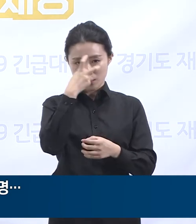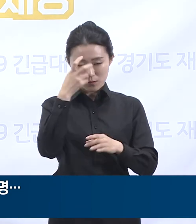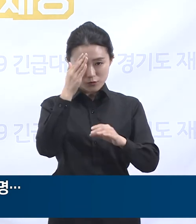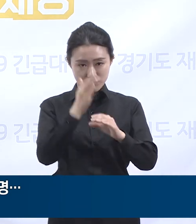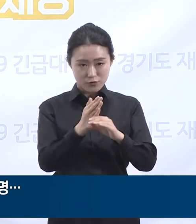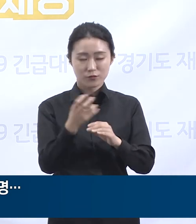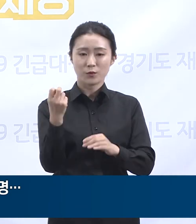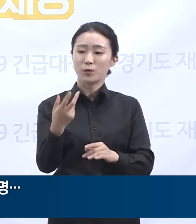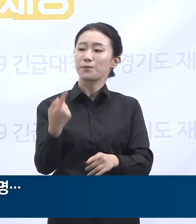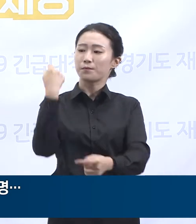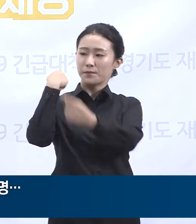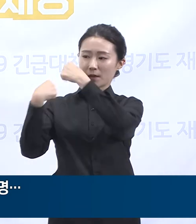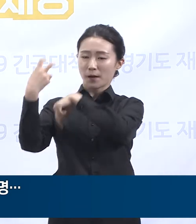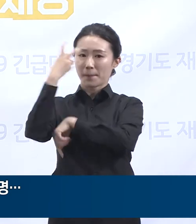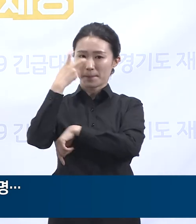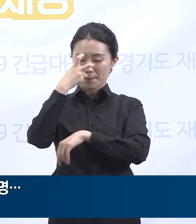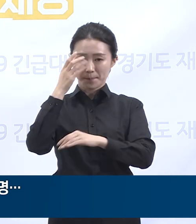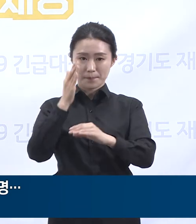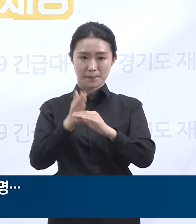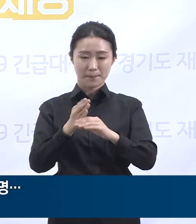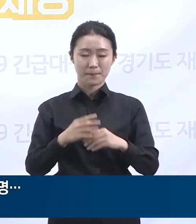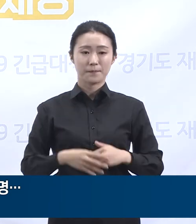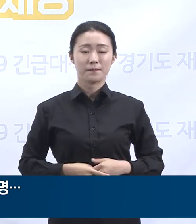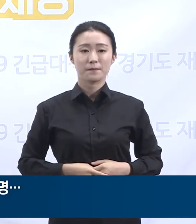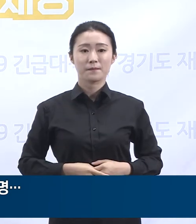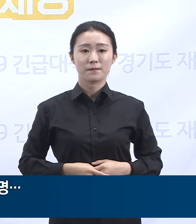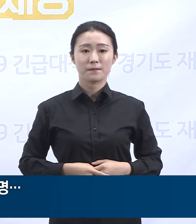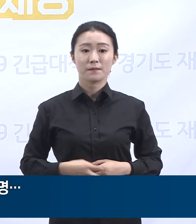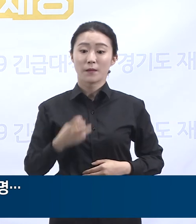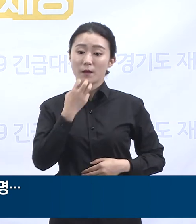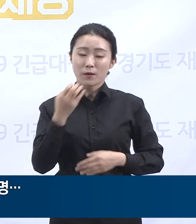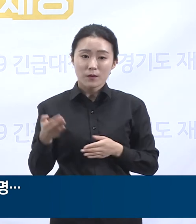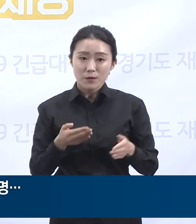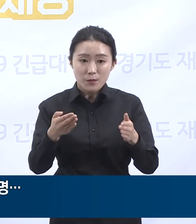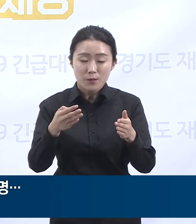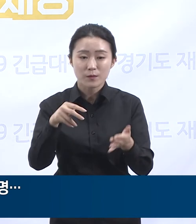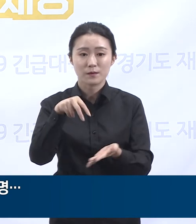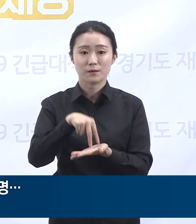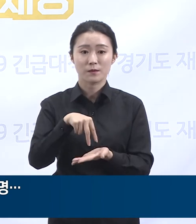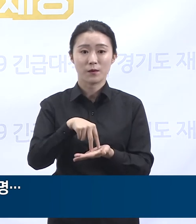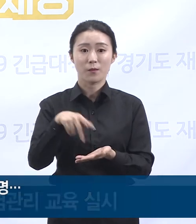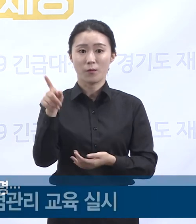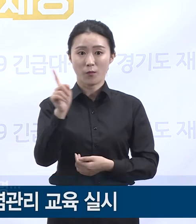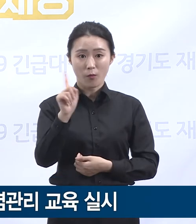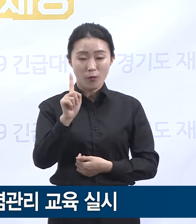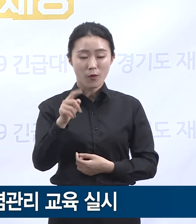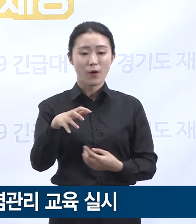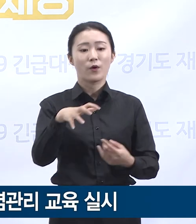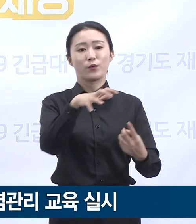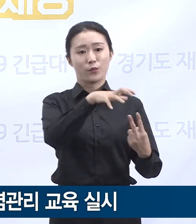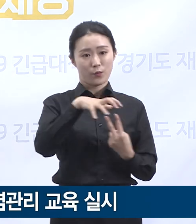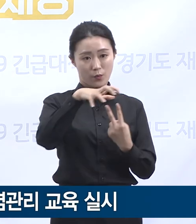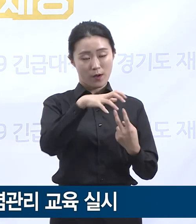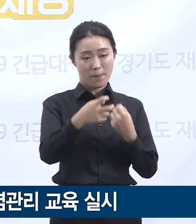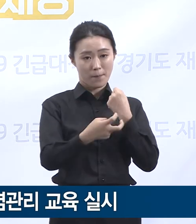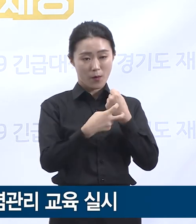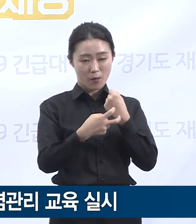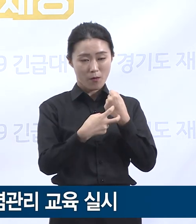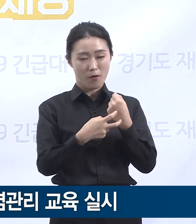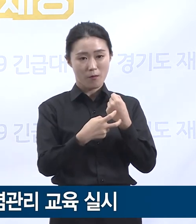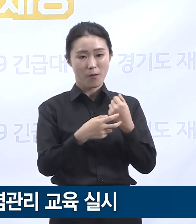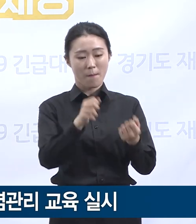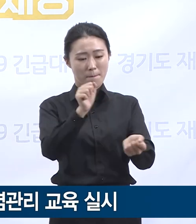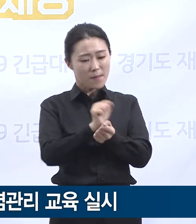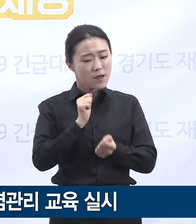중입니다. 경기도는 코로나19 집단 감염에 취약한 요양병원에 대하여 감염관리 교육을